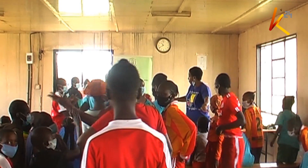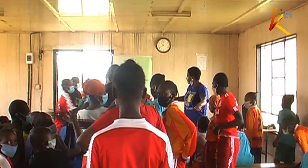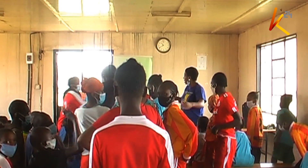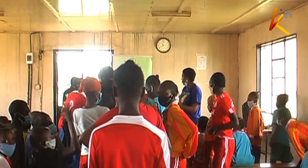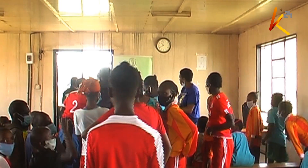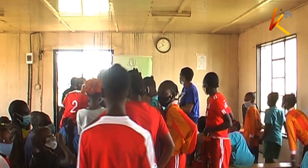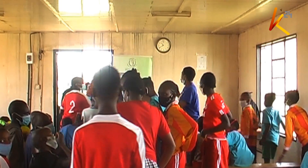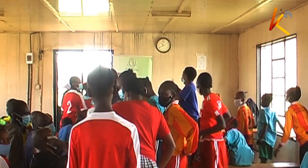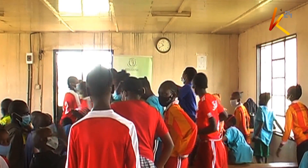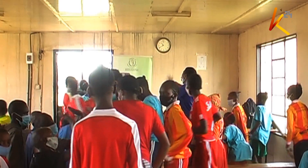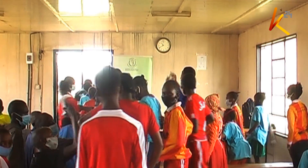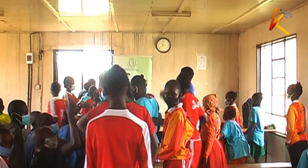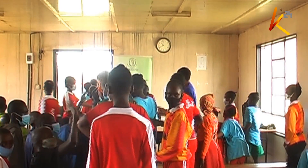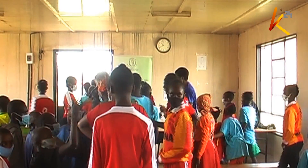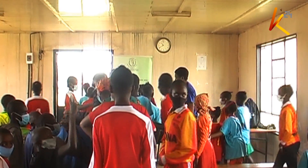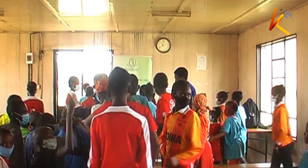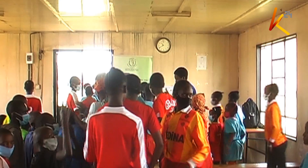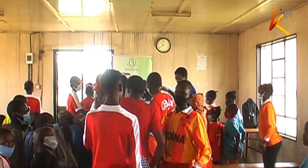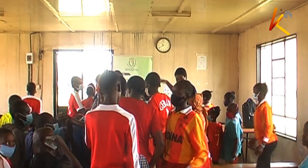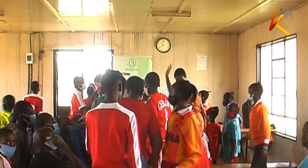Nixon Kisaka, K24, Samoja.